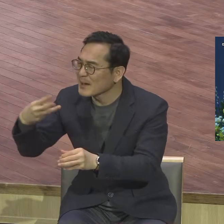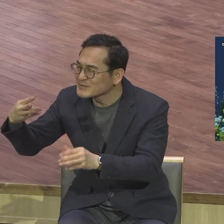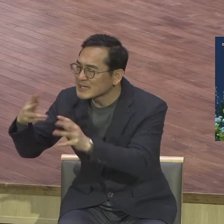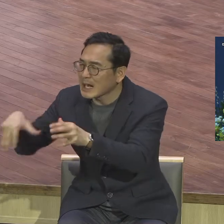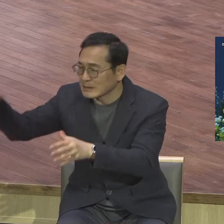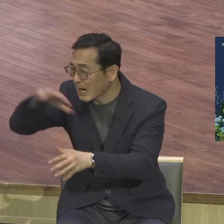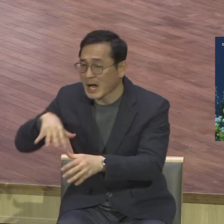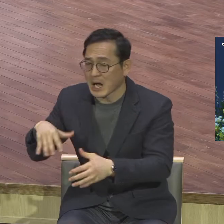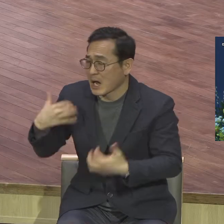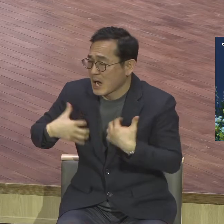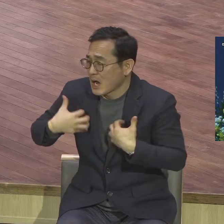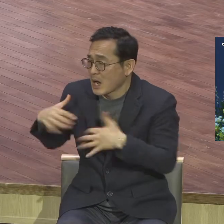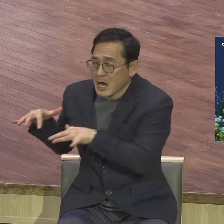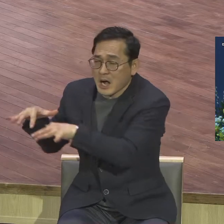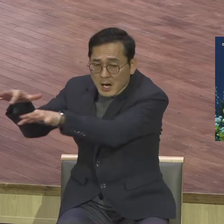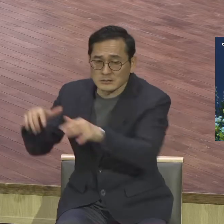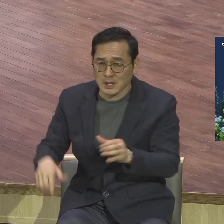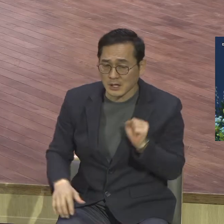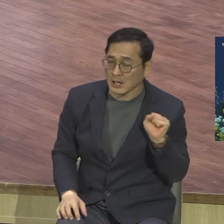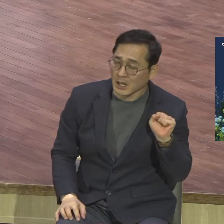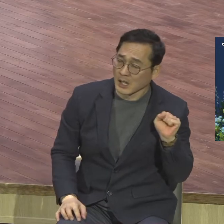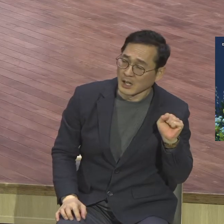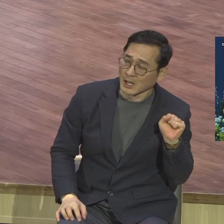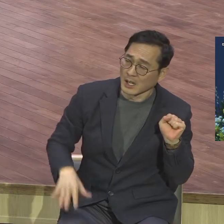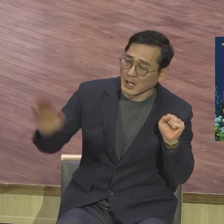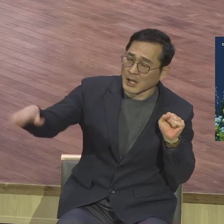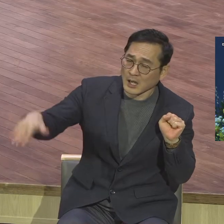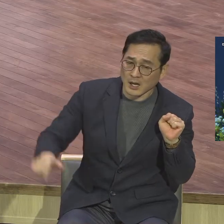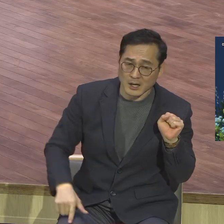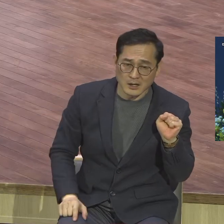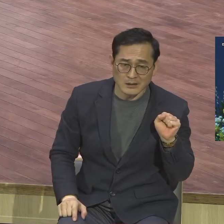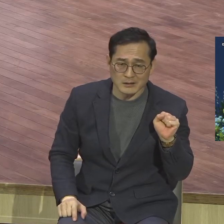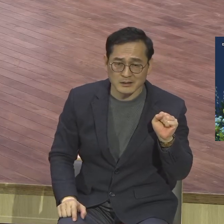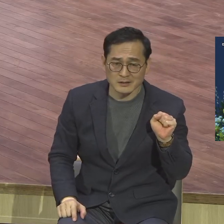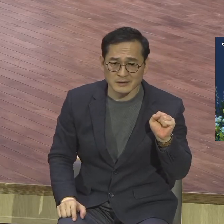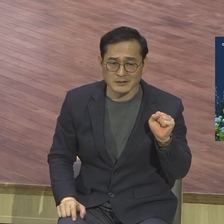맨날 창세의 3장 시물장에 잡혀가지고 뭐 빠져나온단 말이에요